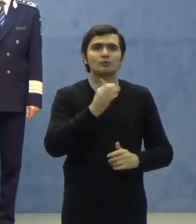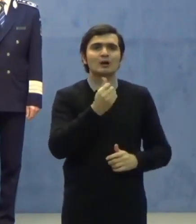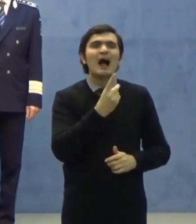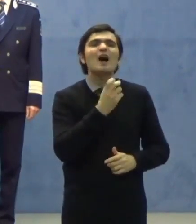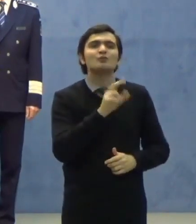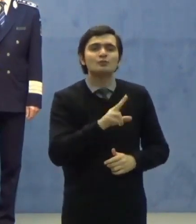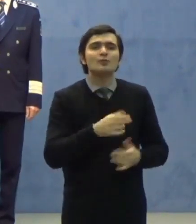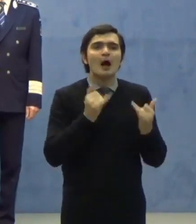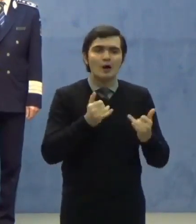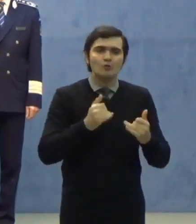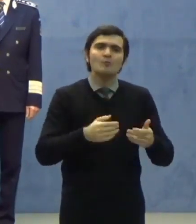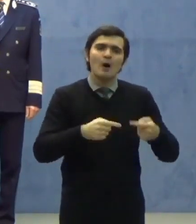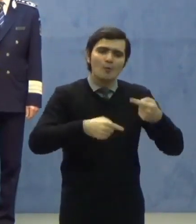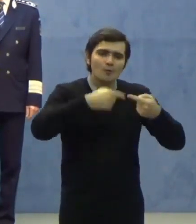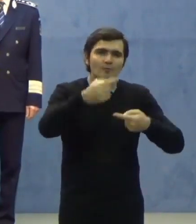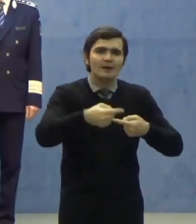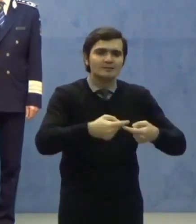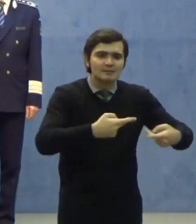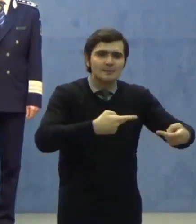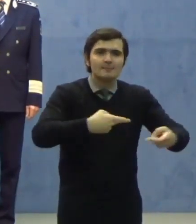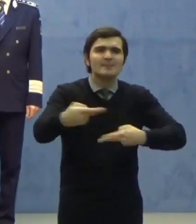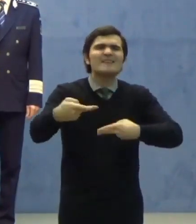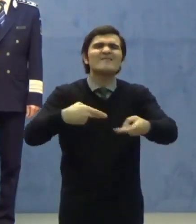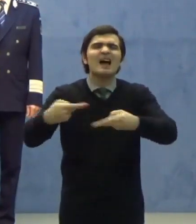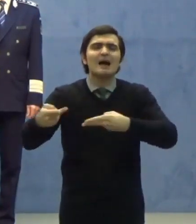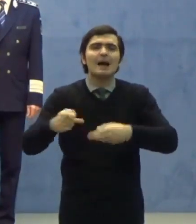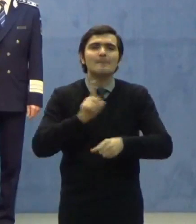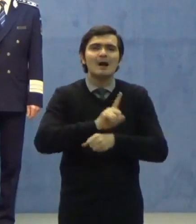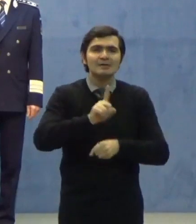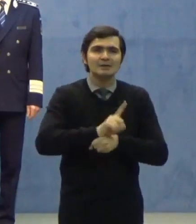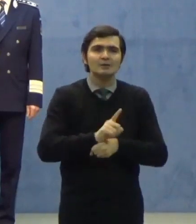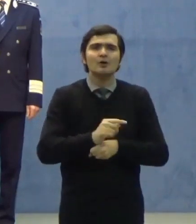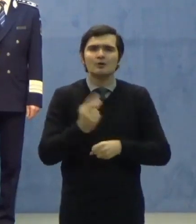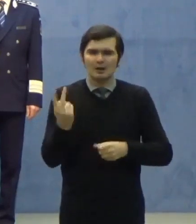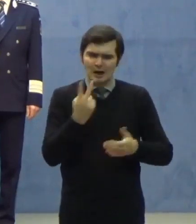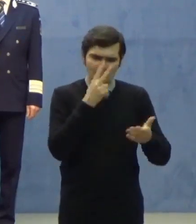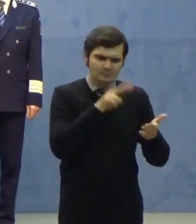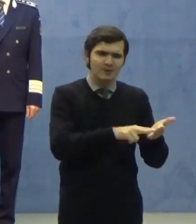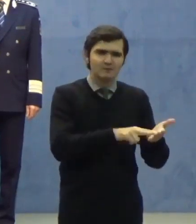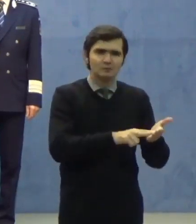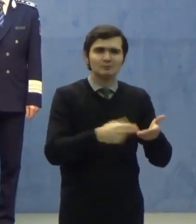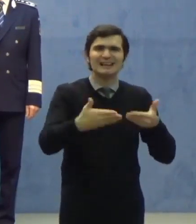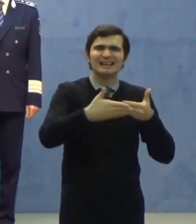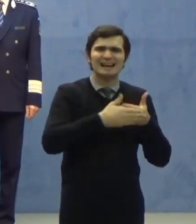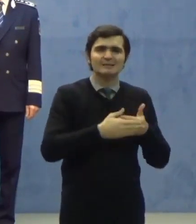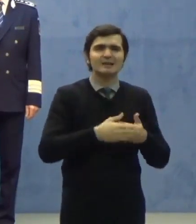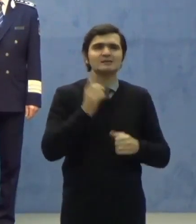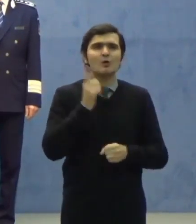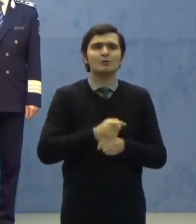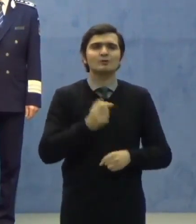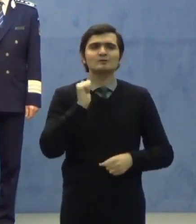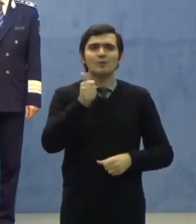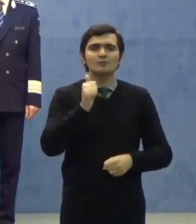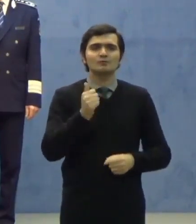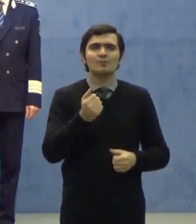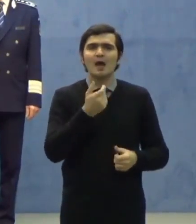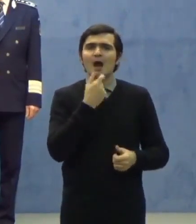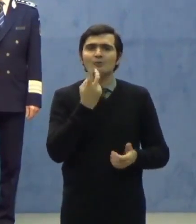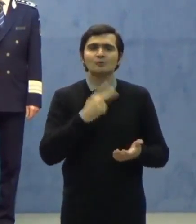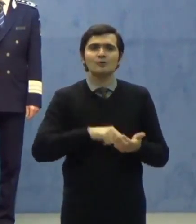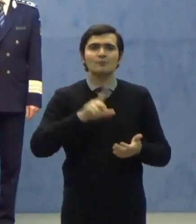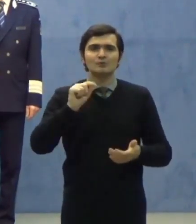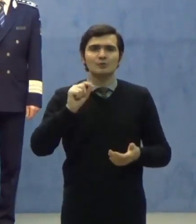trecem la livrarea materialelor care au fost prevăzute în anexă Ordonanței 11 per 2020 al Guvernului